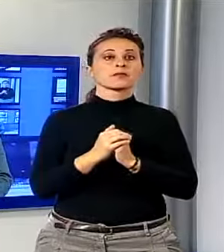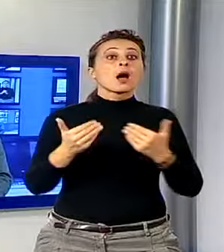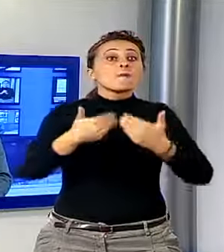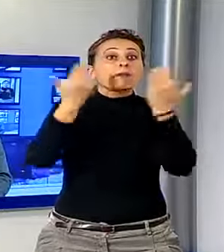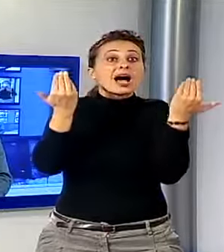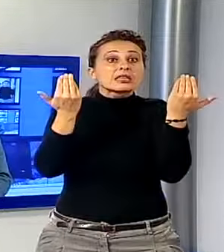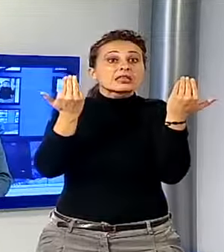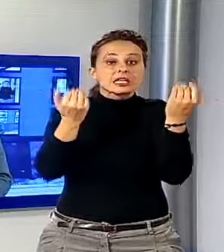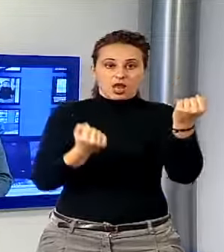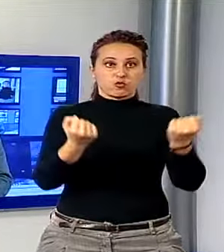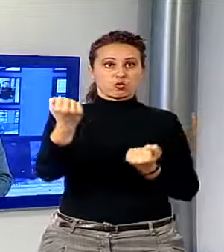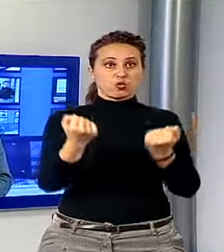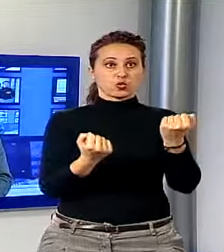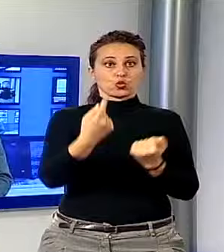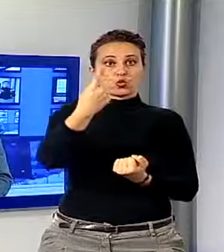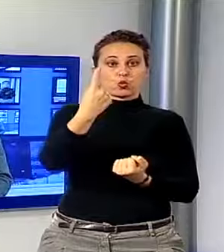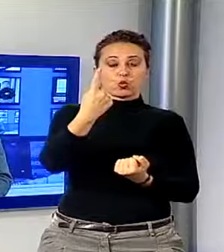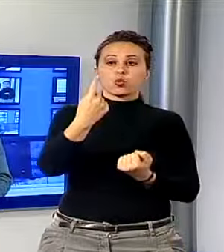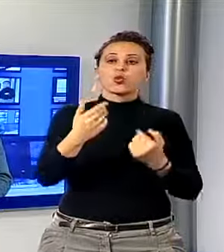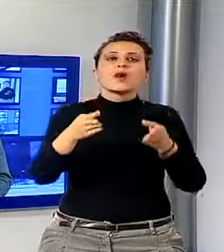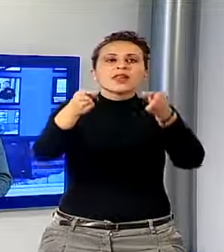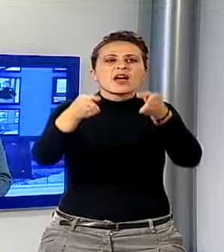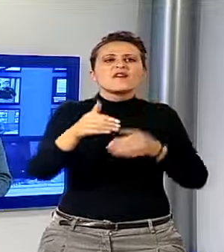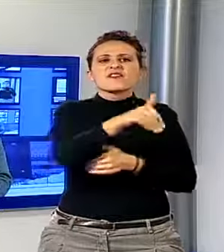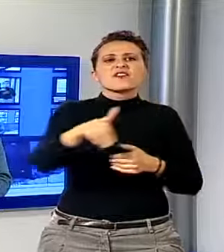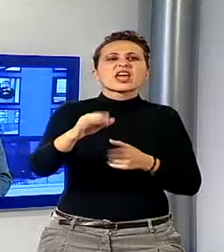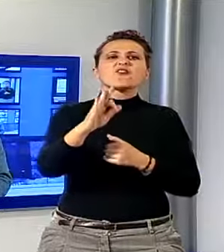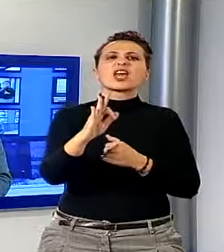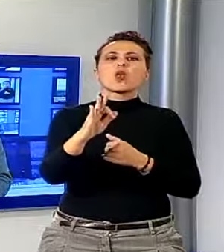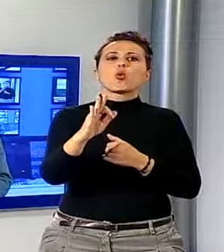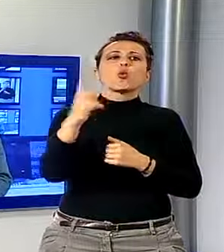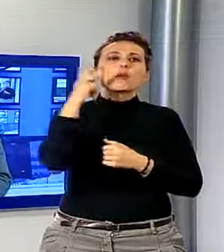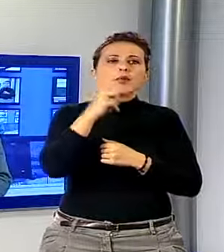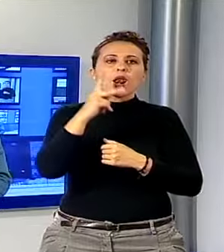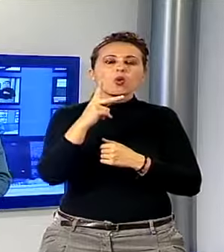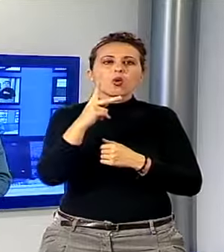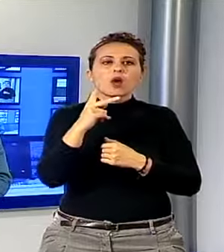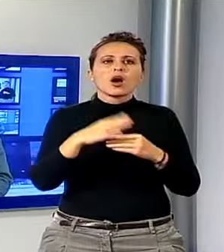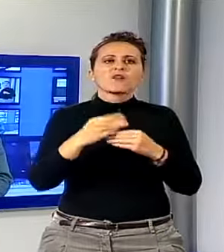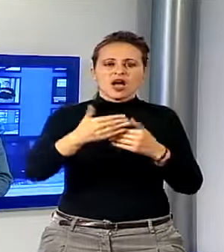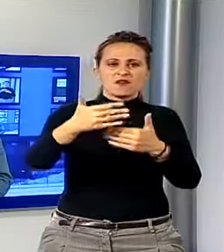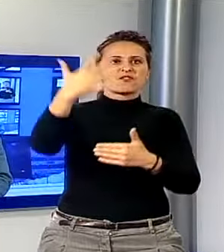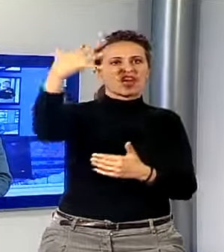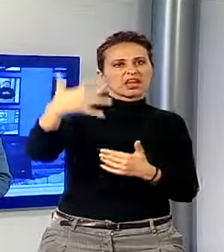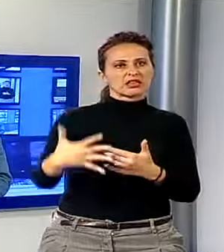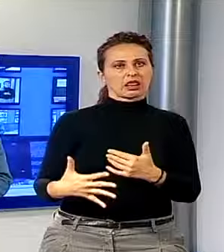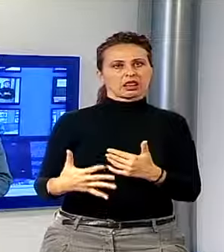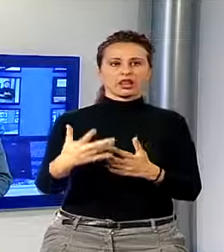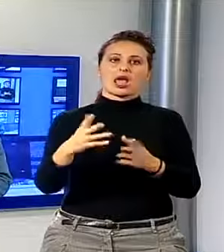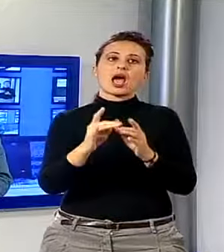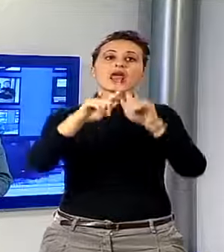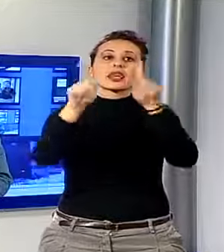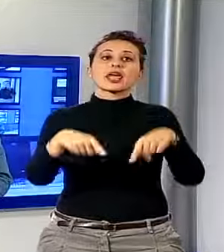mattina la vetrina della libreria Ubic in via Fillungo a Lucca. Si è trattato di un incidente, sembra che il guidatore